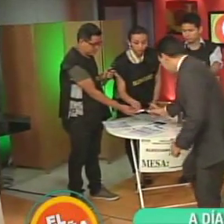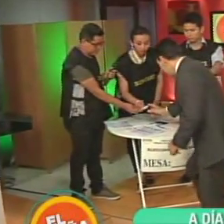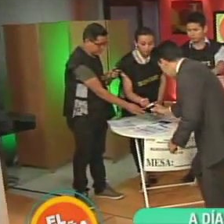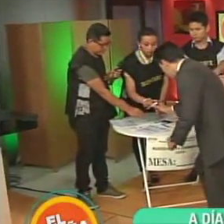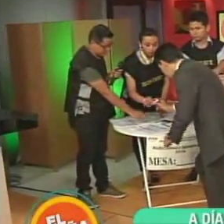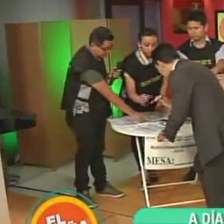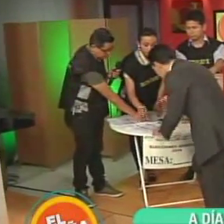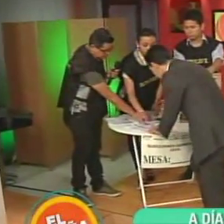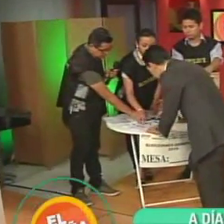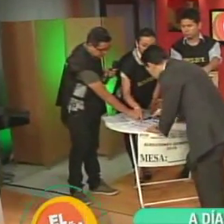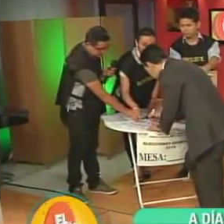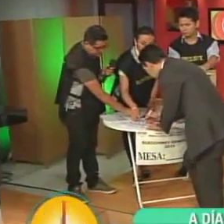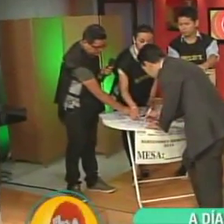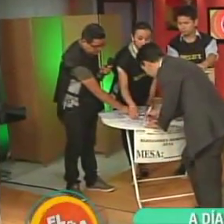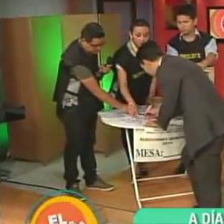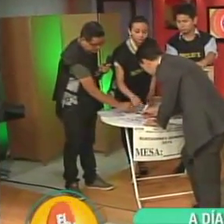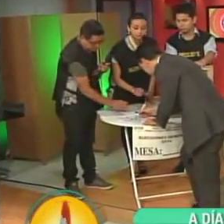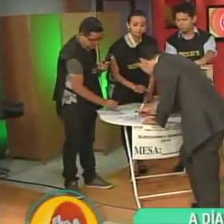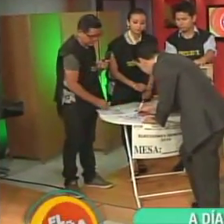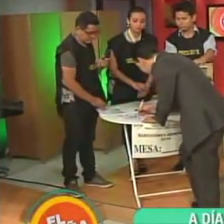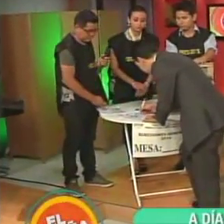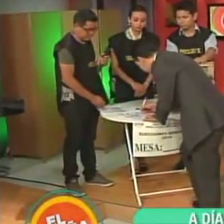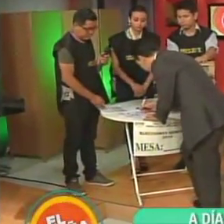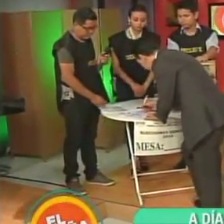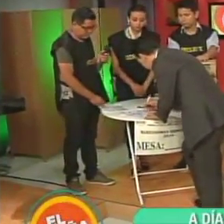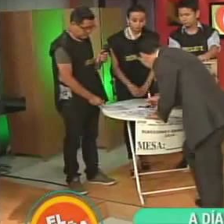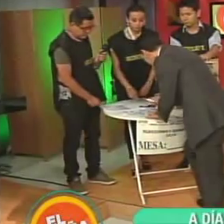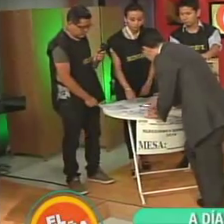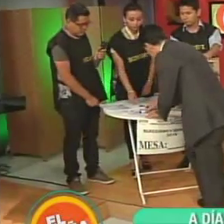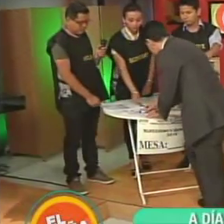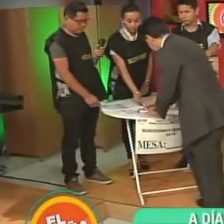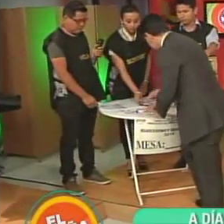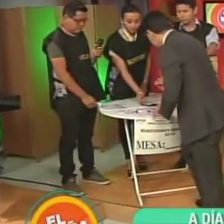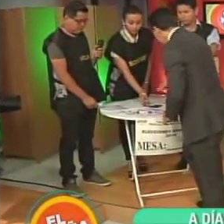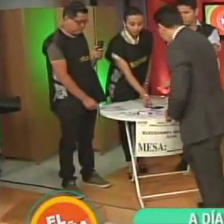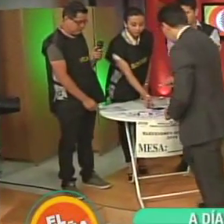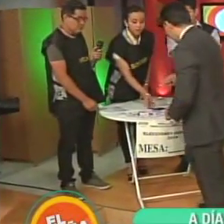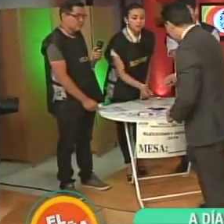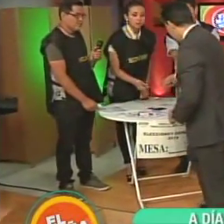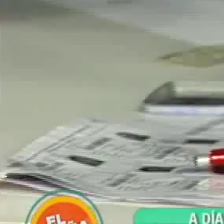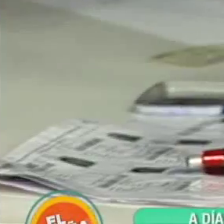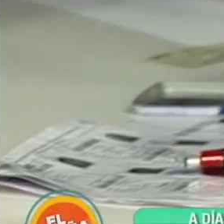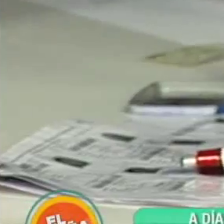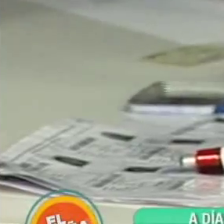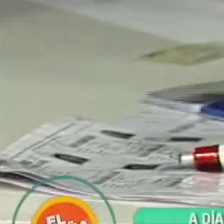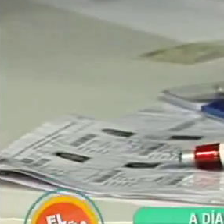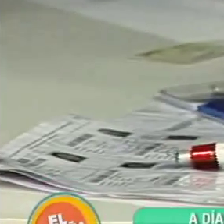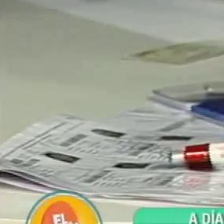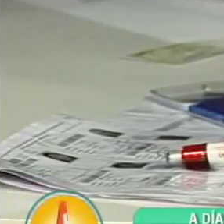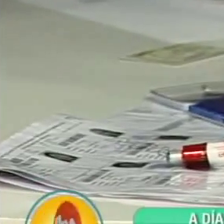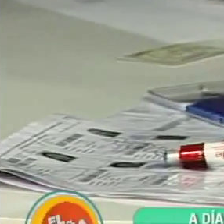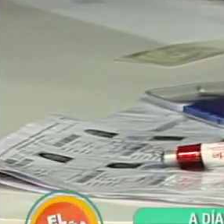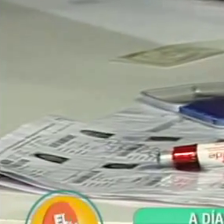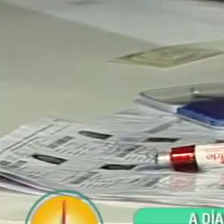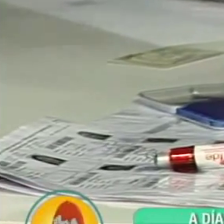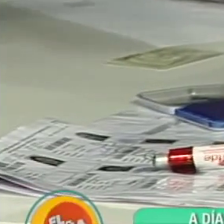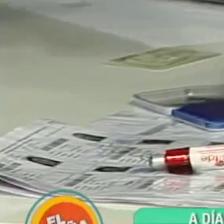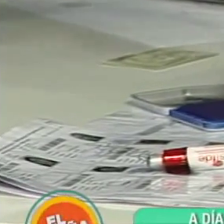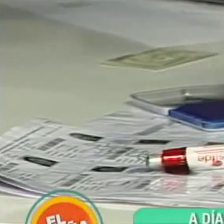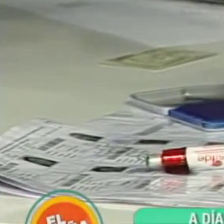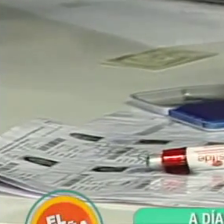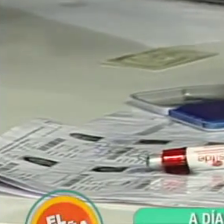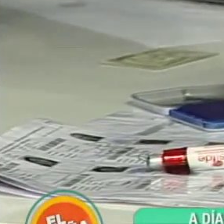Estampo, digamos, por acá. Pongo la firma correspondiente. Y sí o sí tengo que colocar ahora la huella. Claro.